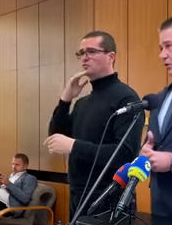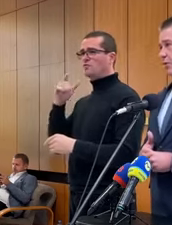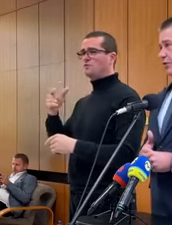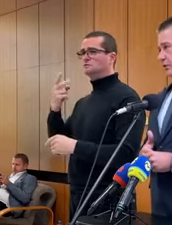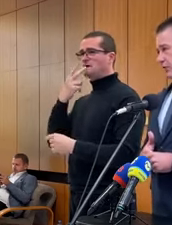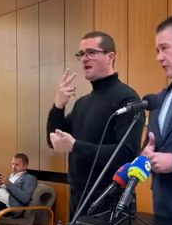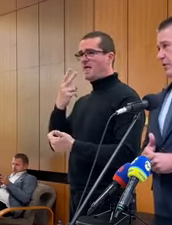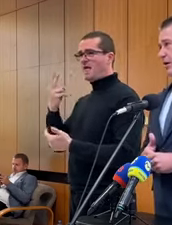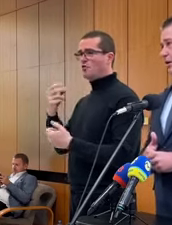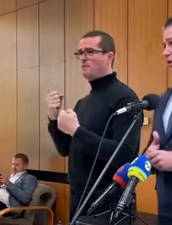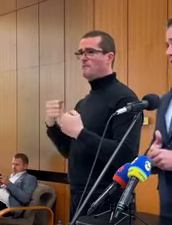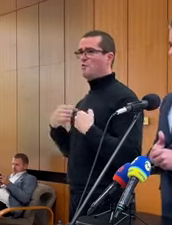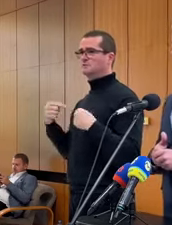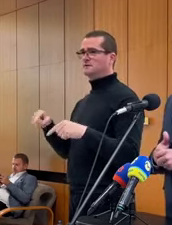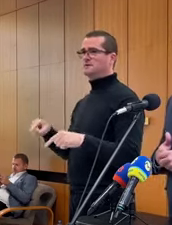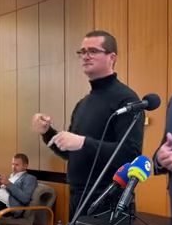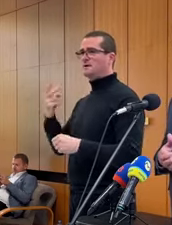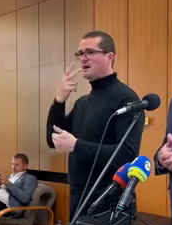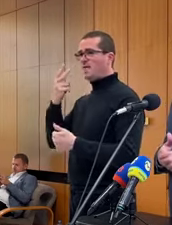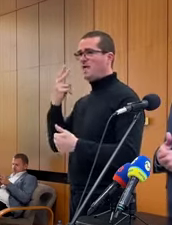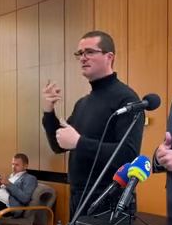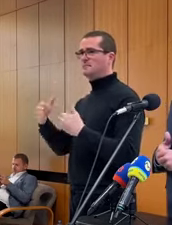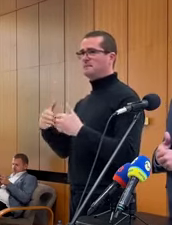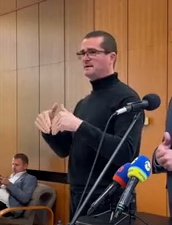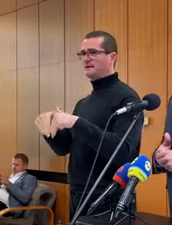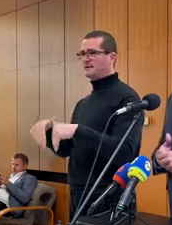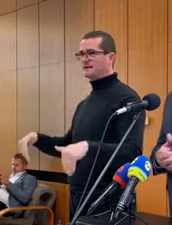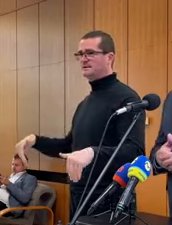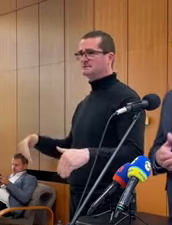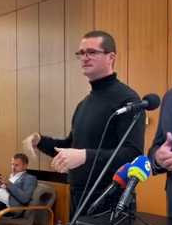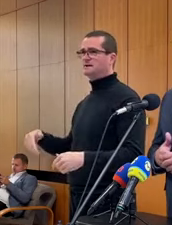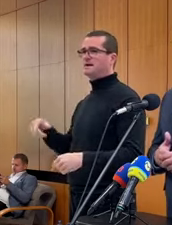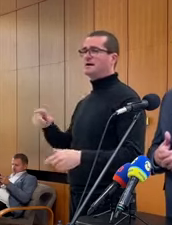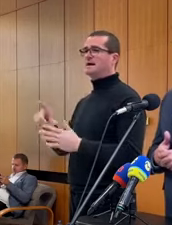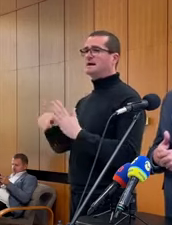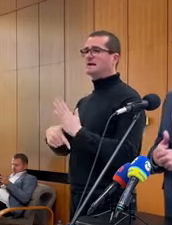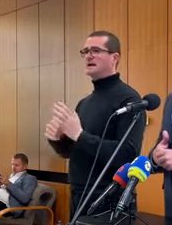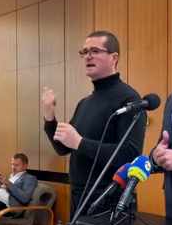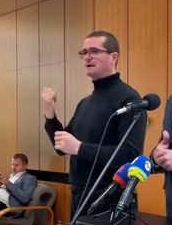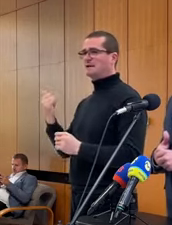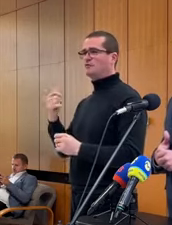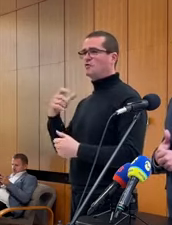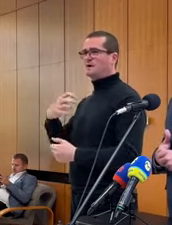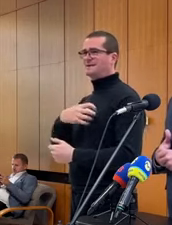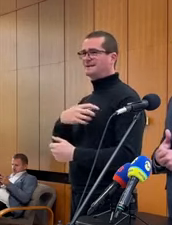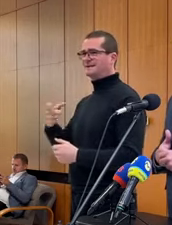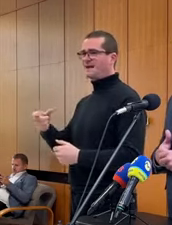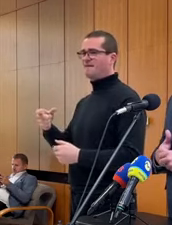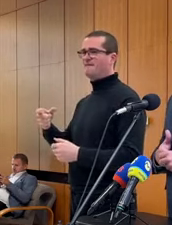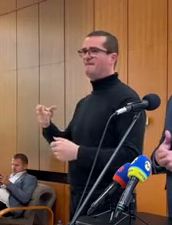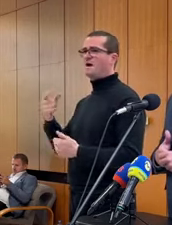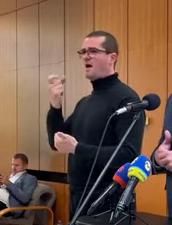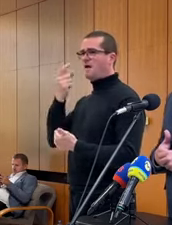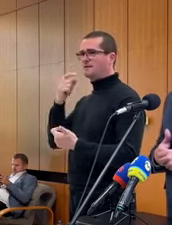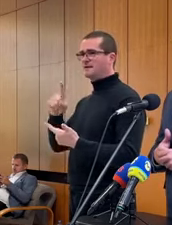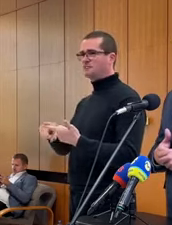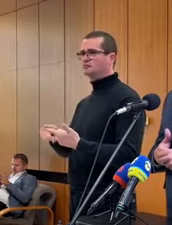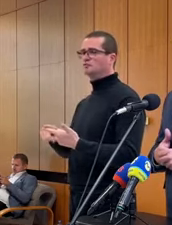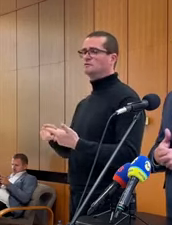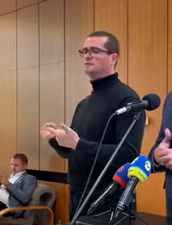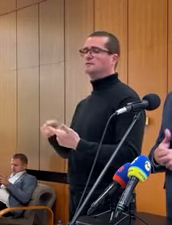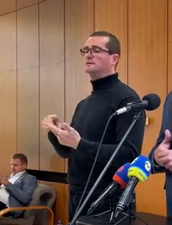hliadok, posilnili sme hliadky v prihraničí z krajského riaditeľstva Trnava, krajského riaditeľstva Trenčín.